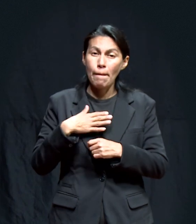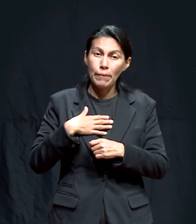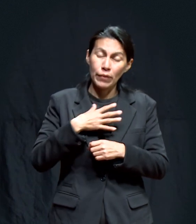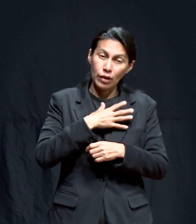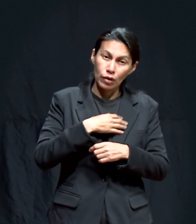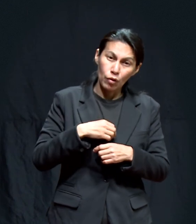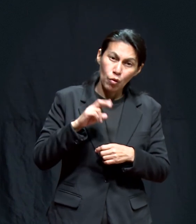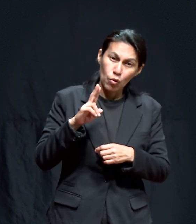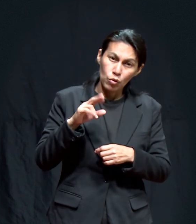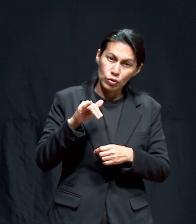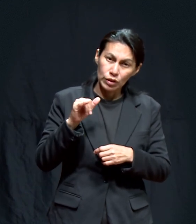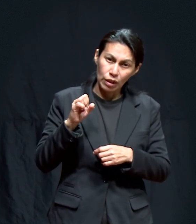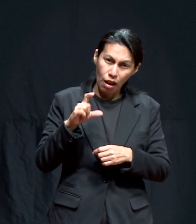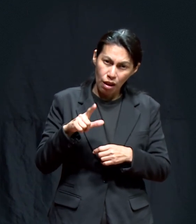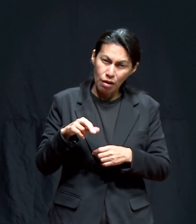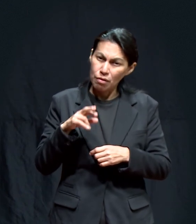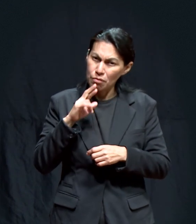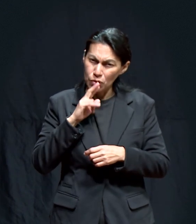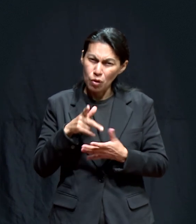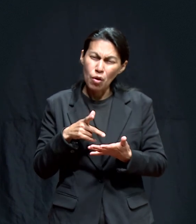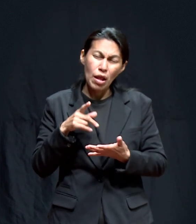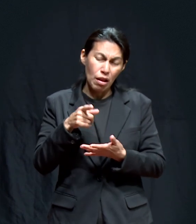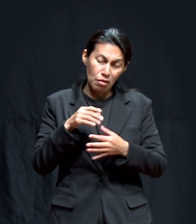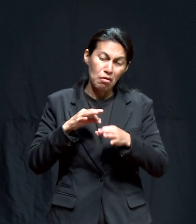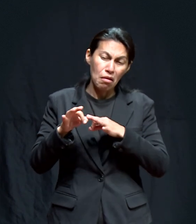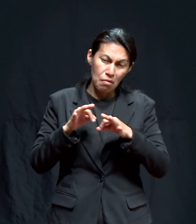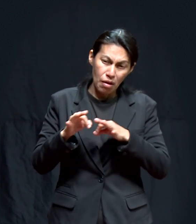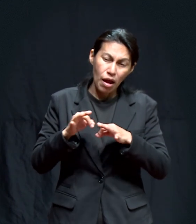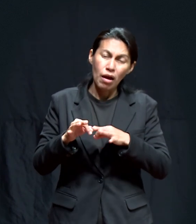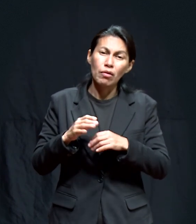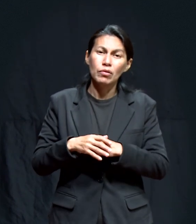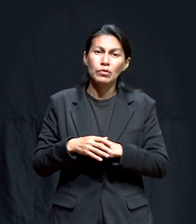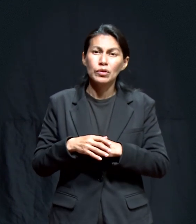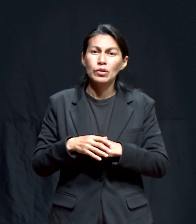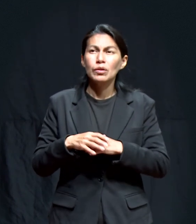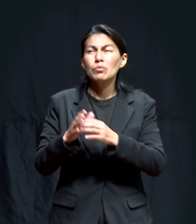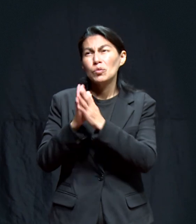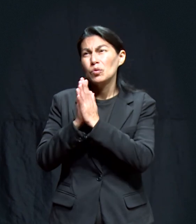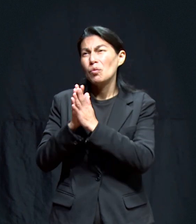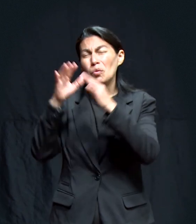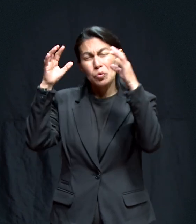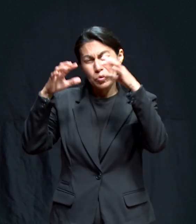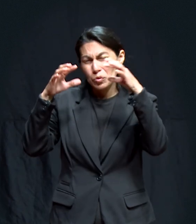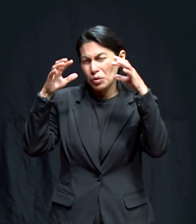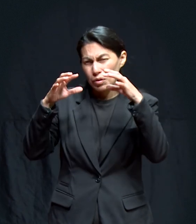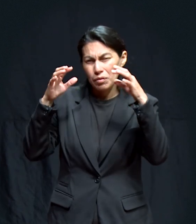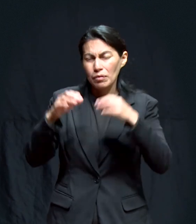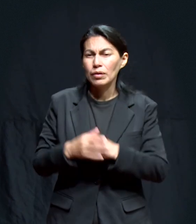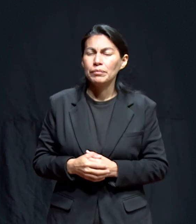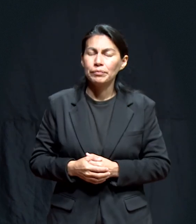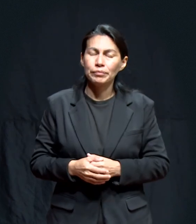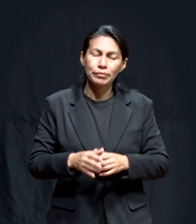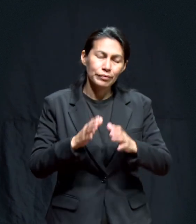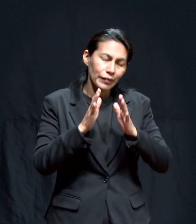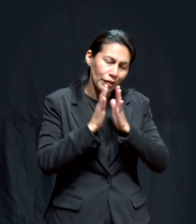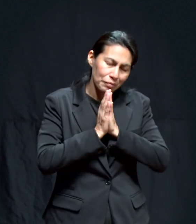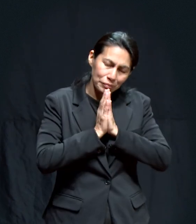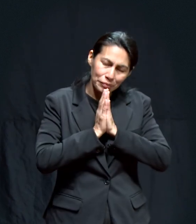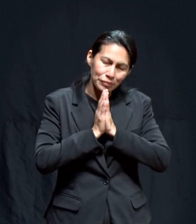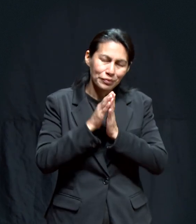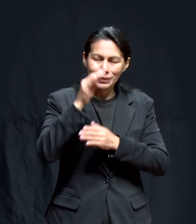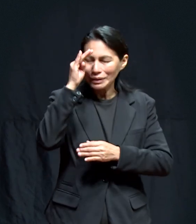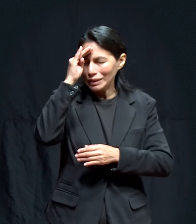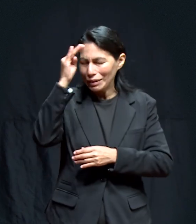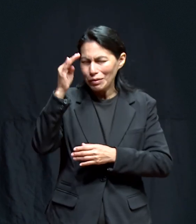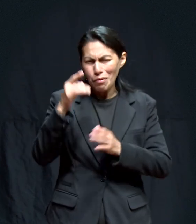ha caído En estos días Además que mi hijo Ya encontró Trabajo Amén Dios se manifiesta En detalles